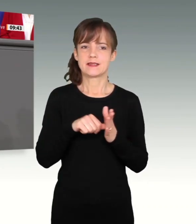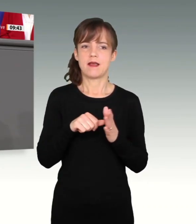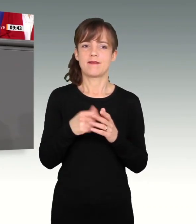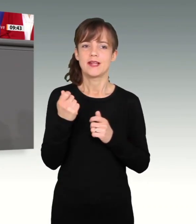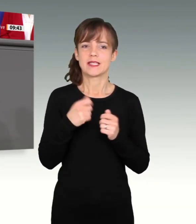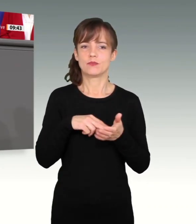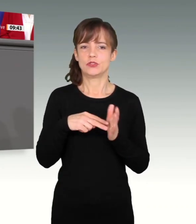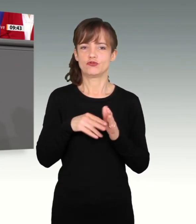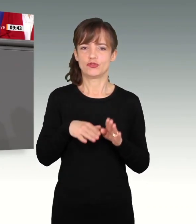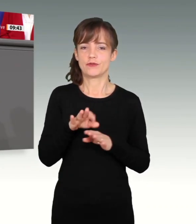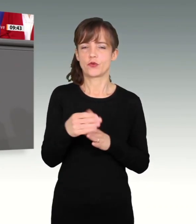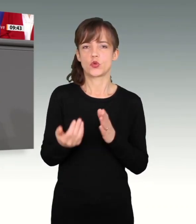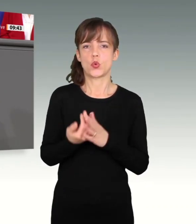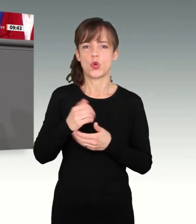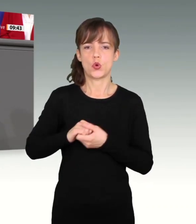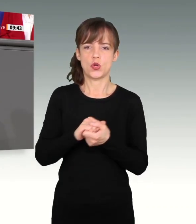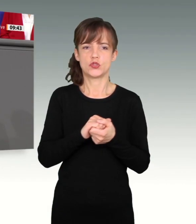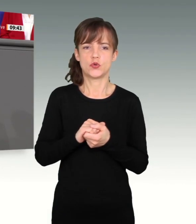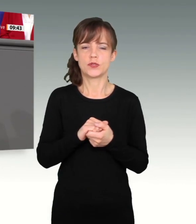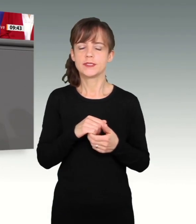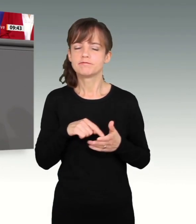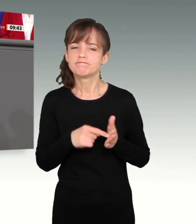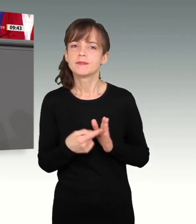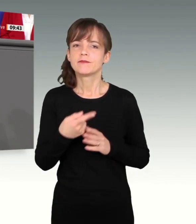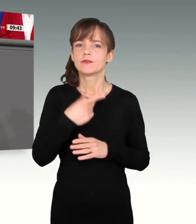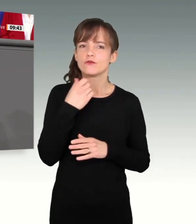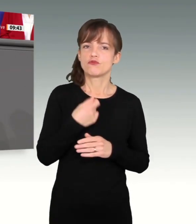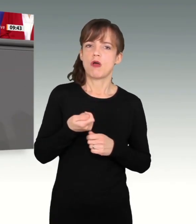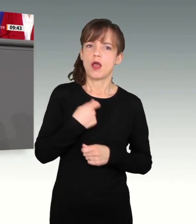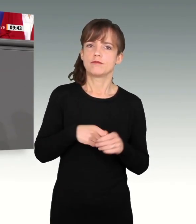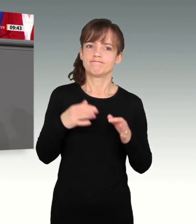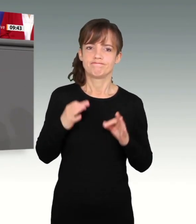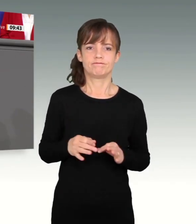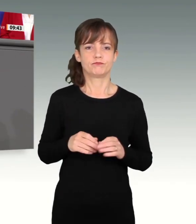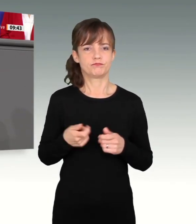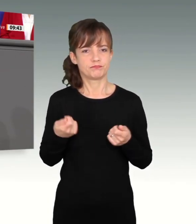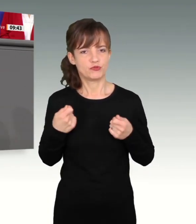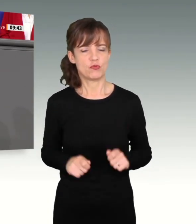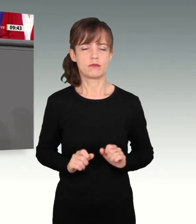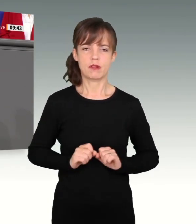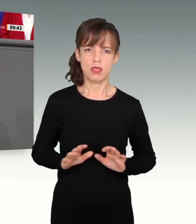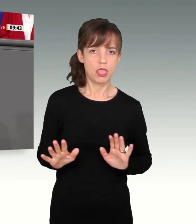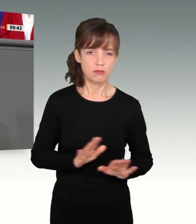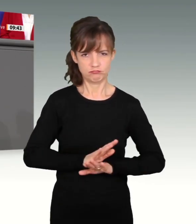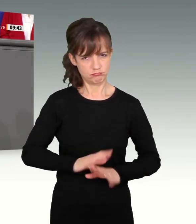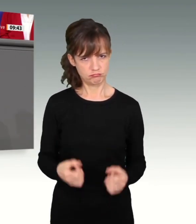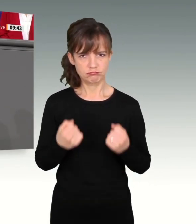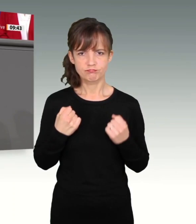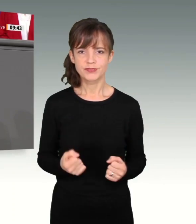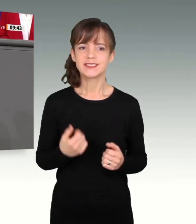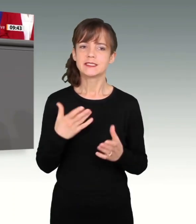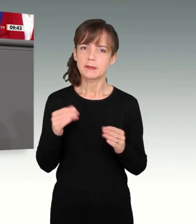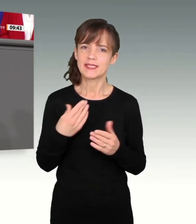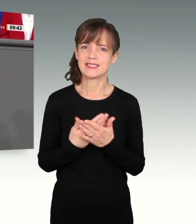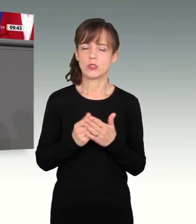entschlossen handeln, dass wir diese Coronapandemie überwinden wollen und dass wir besser aus der Krise herauskommen, dass wir die großen Aufgaben bei der Transformation